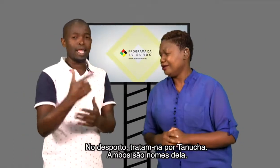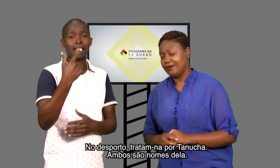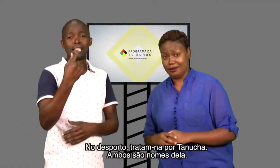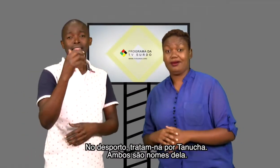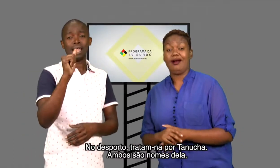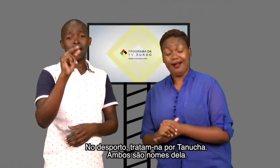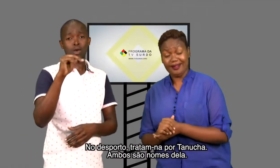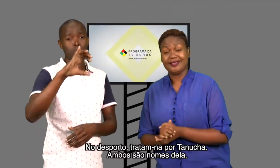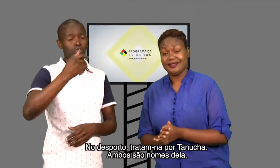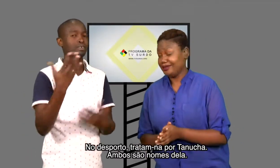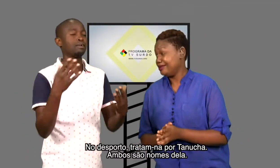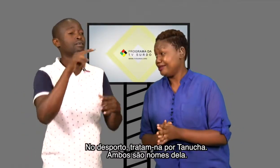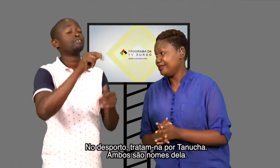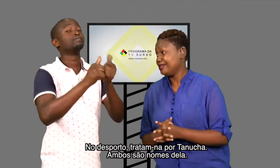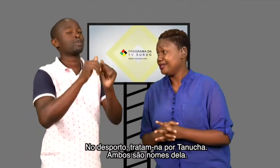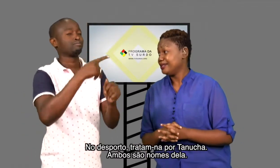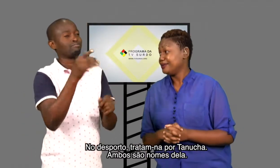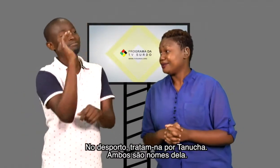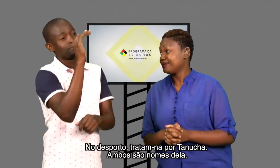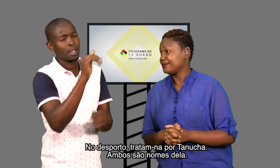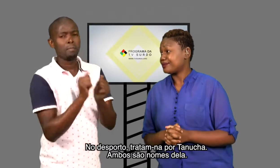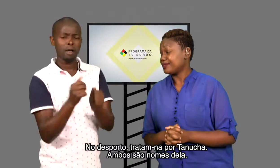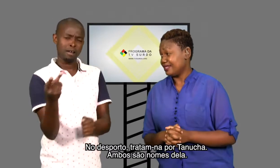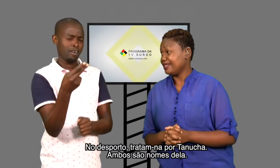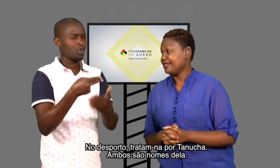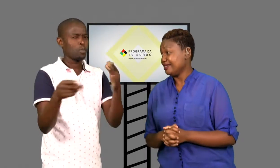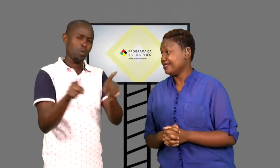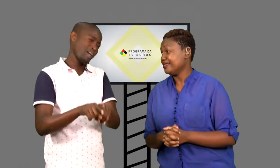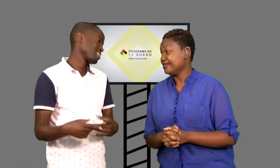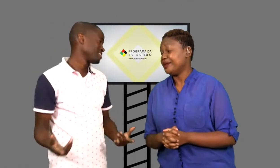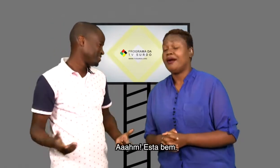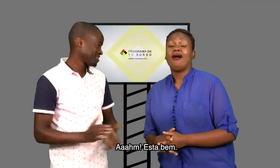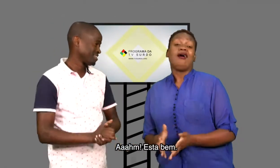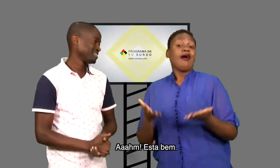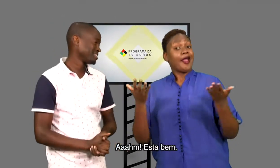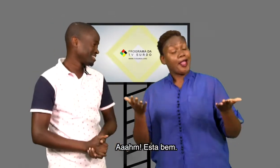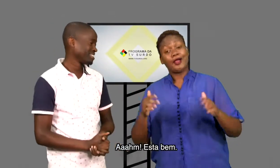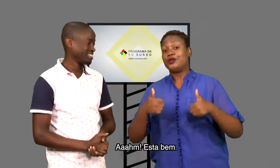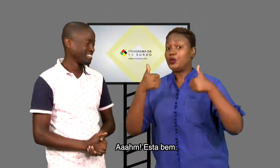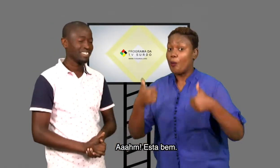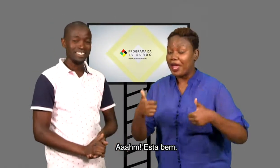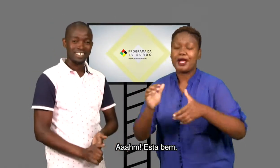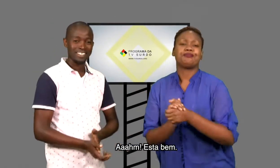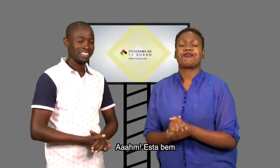-na por Tanuxa. Ambos são nomes dela. Ah, está bem.